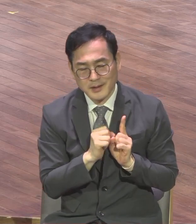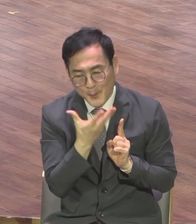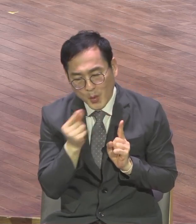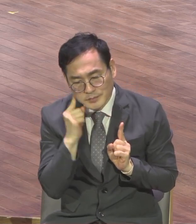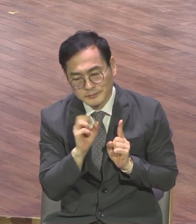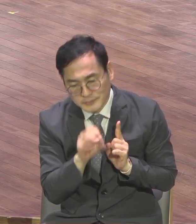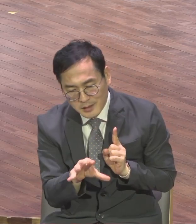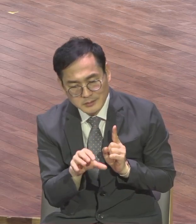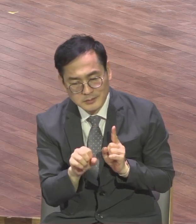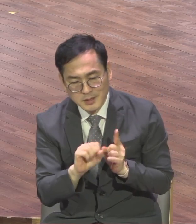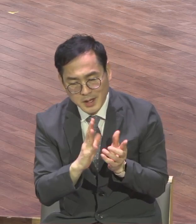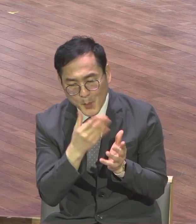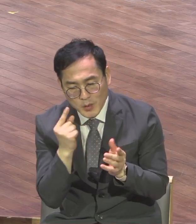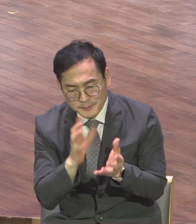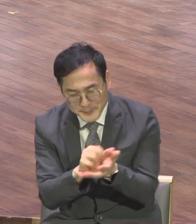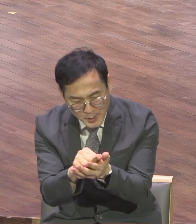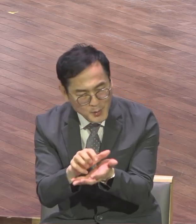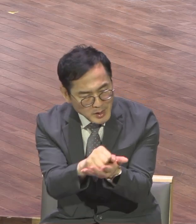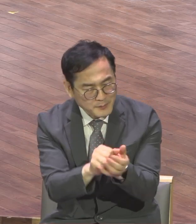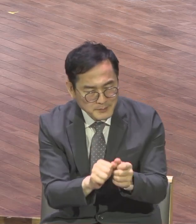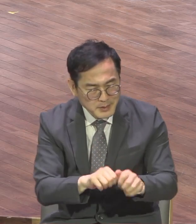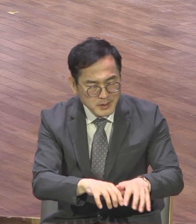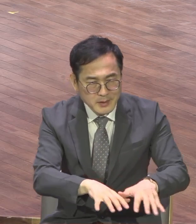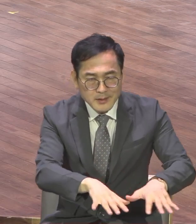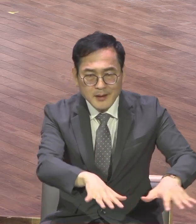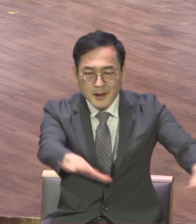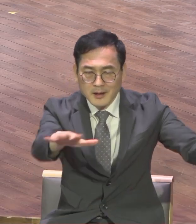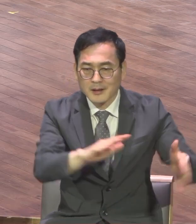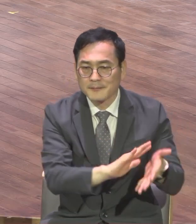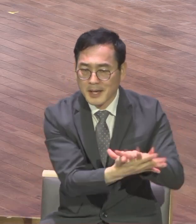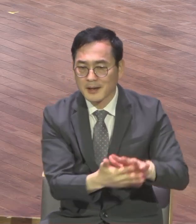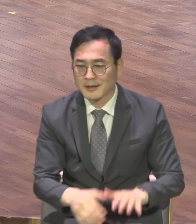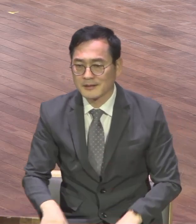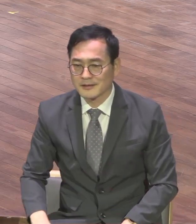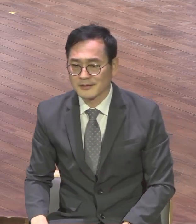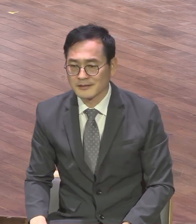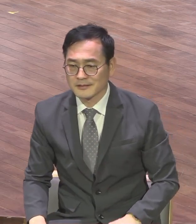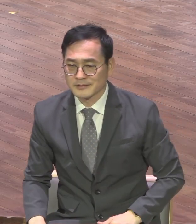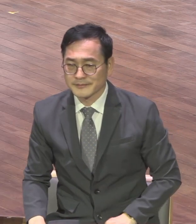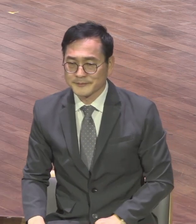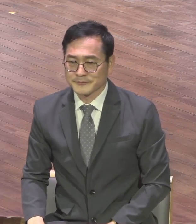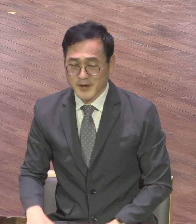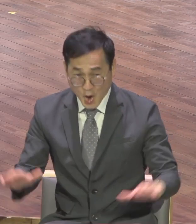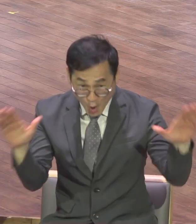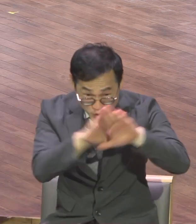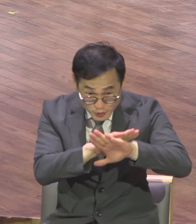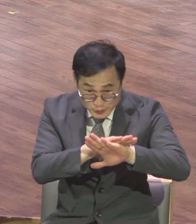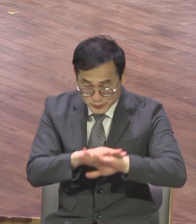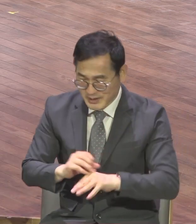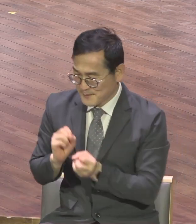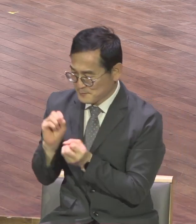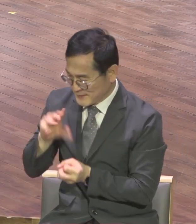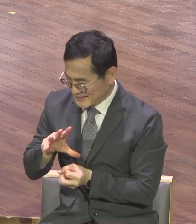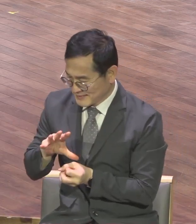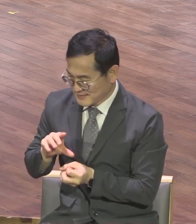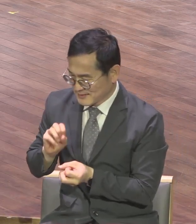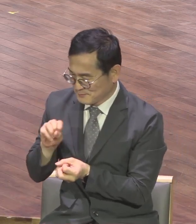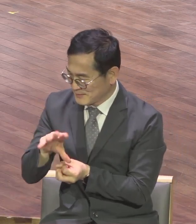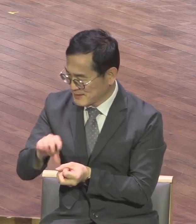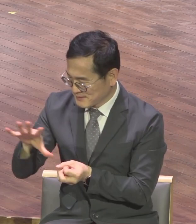하나님을 모욕하는 거예요 여러분 한 사람은 이 세상에 나는 빛이다 여러분이 얼마나 소중한지 절대 가치를